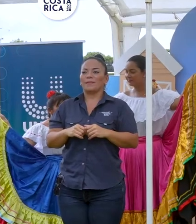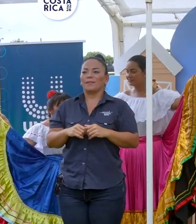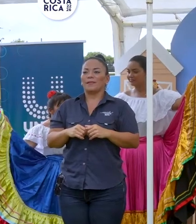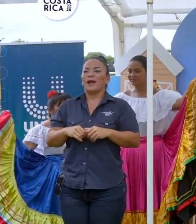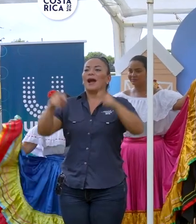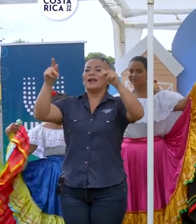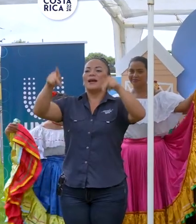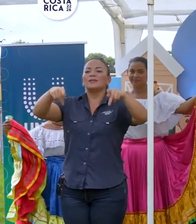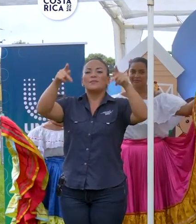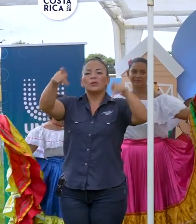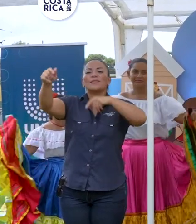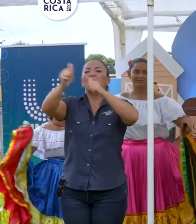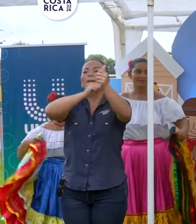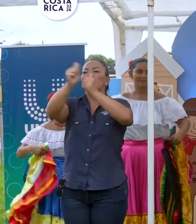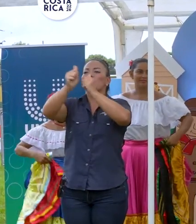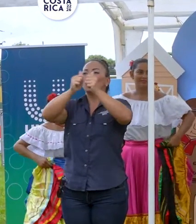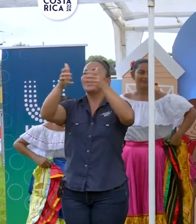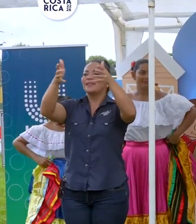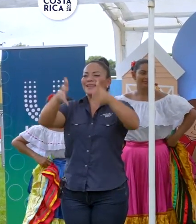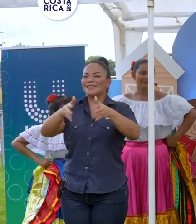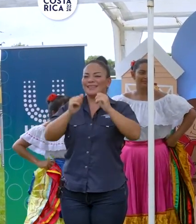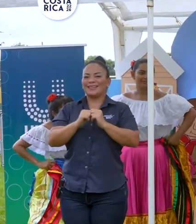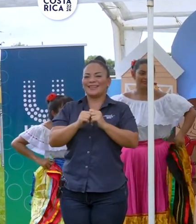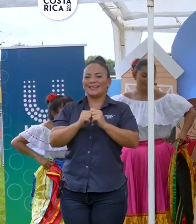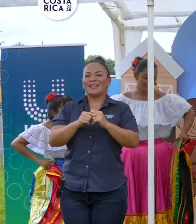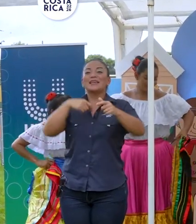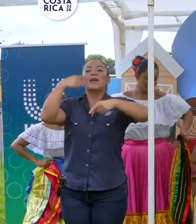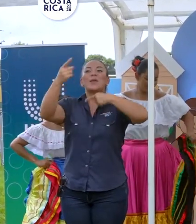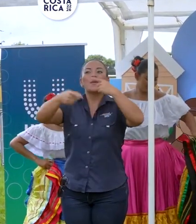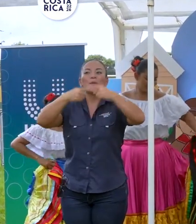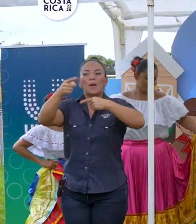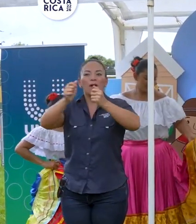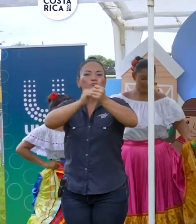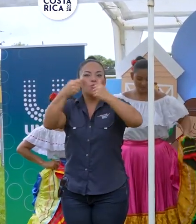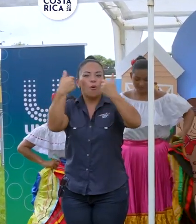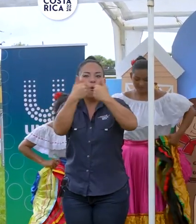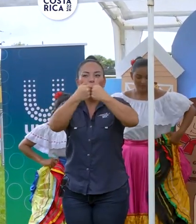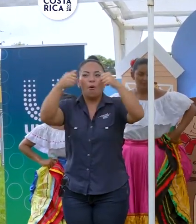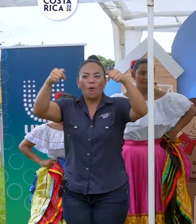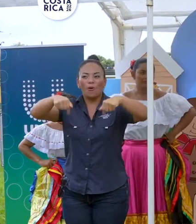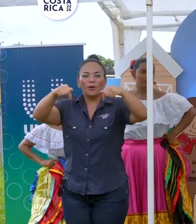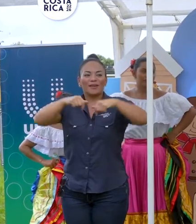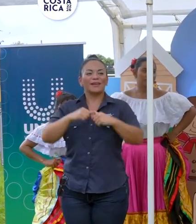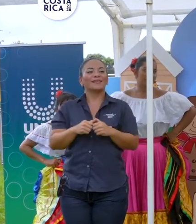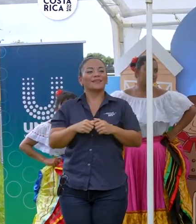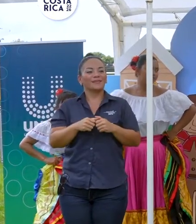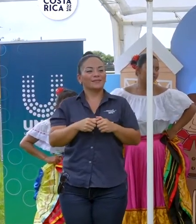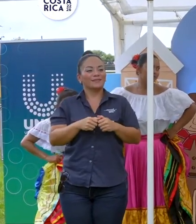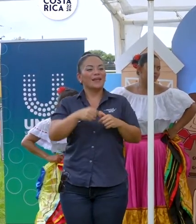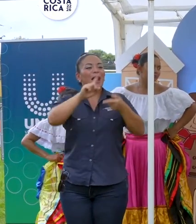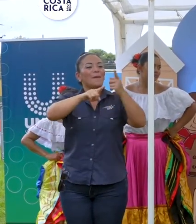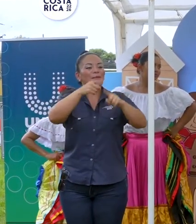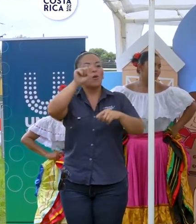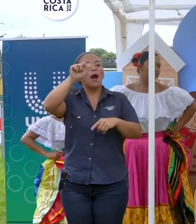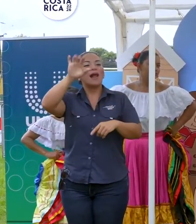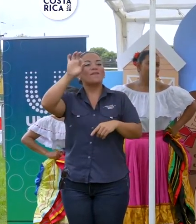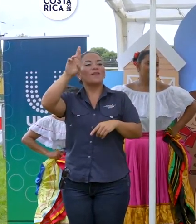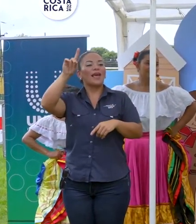y las deportistas que van a competir hoy. Incluyendo a mi amigo Alfredo.